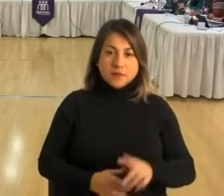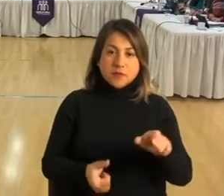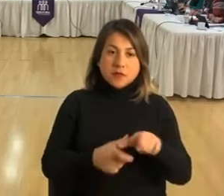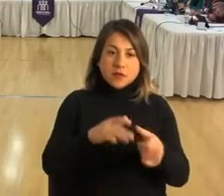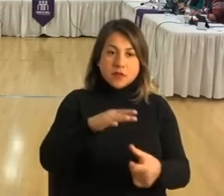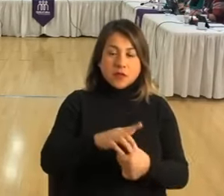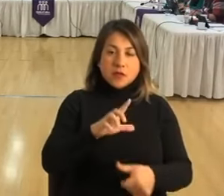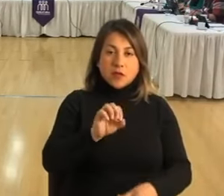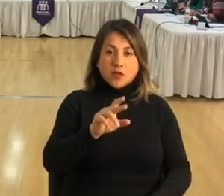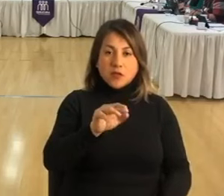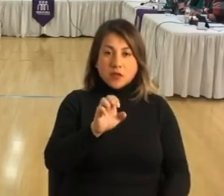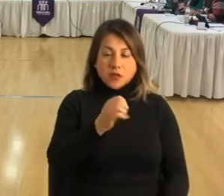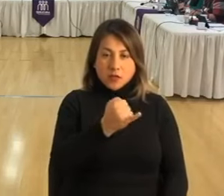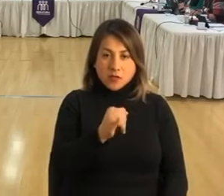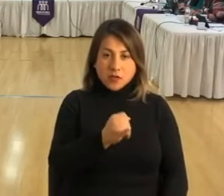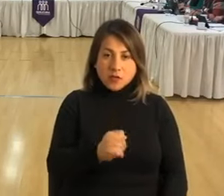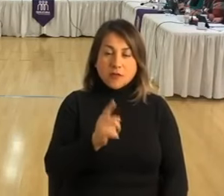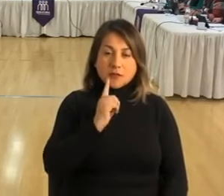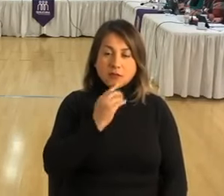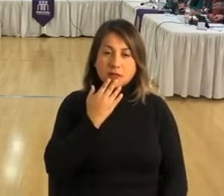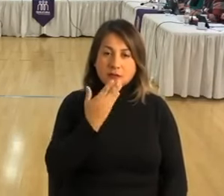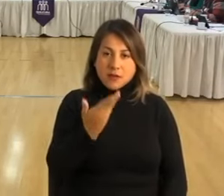Consejal Gonzalo López tiene la palabra.